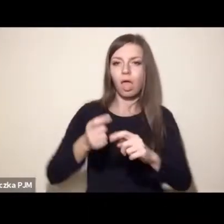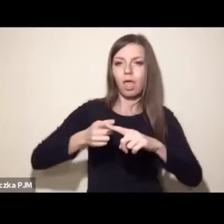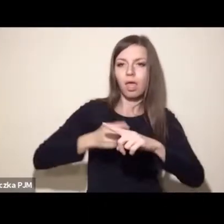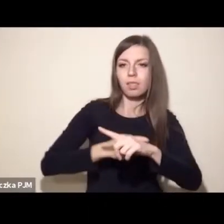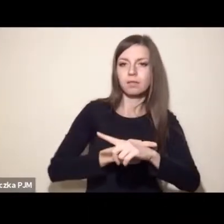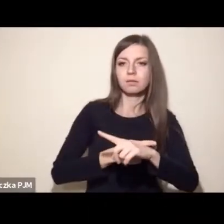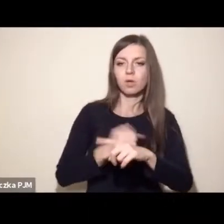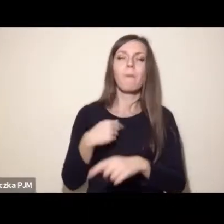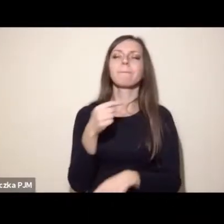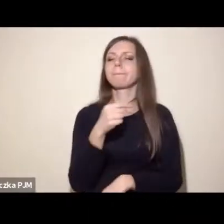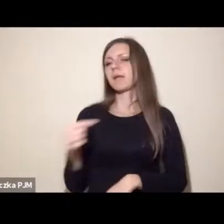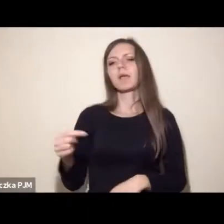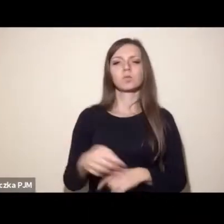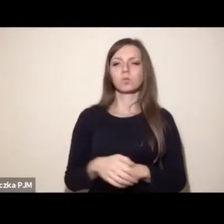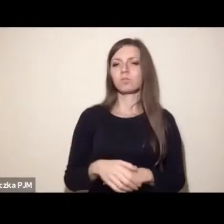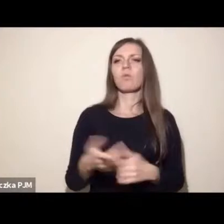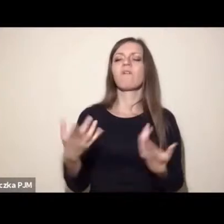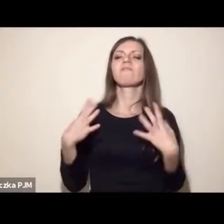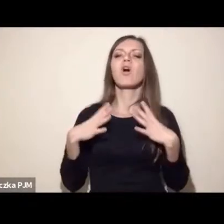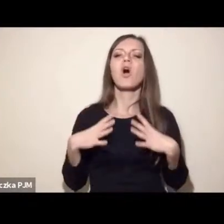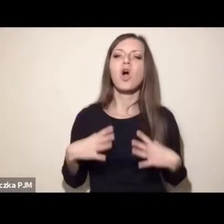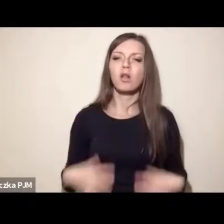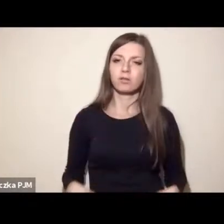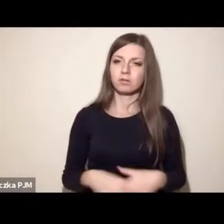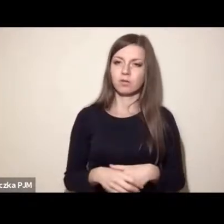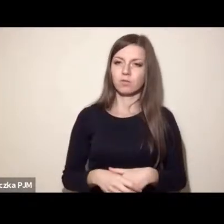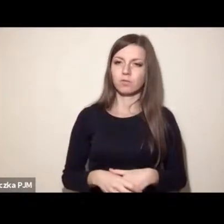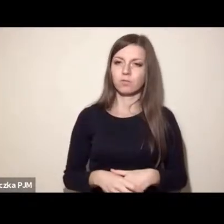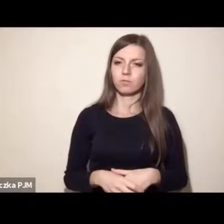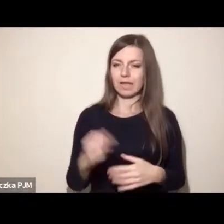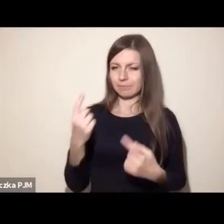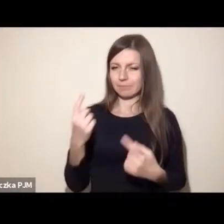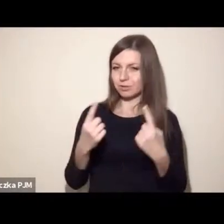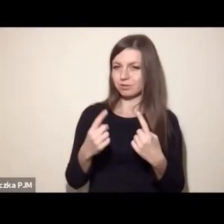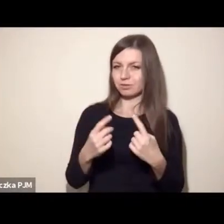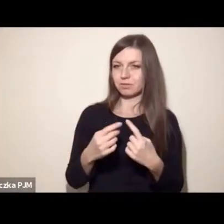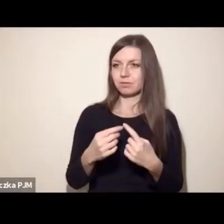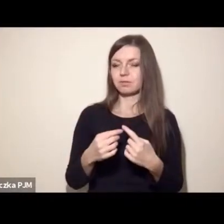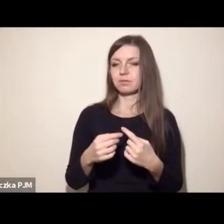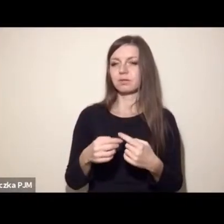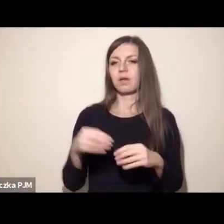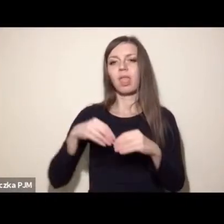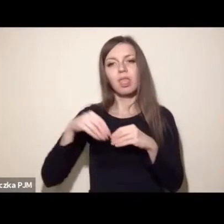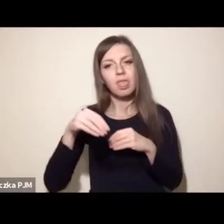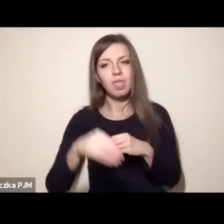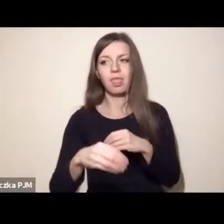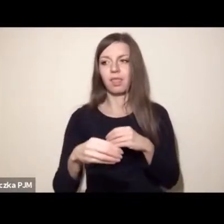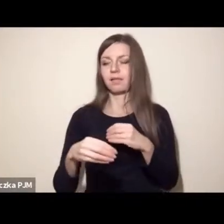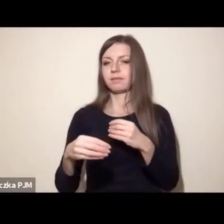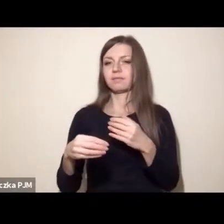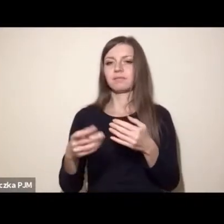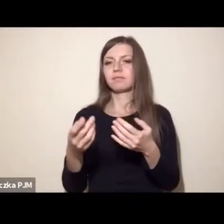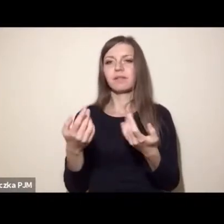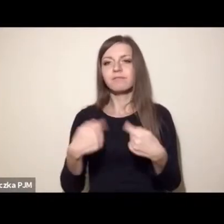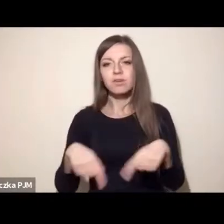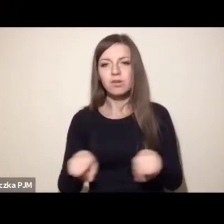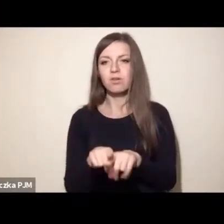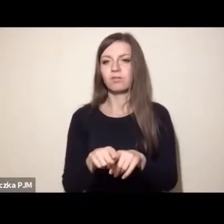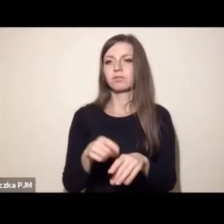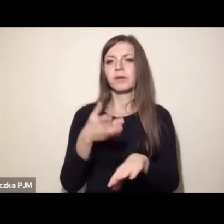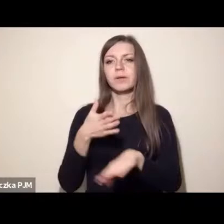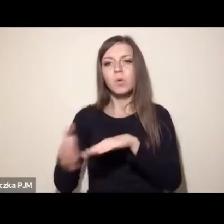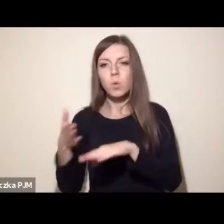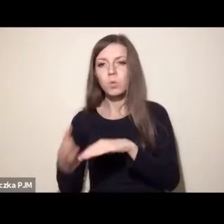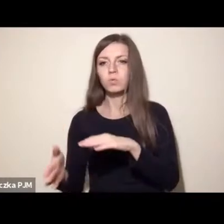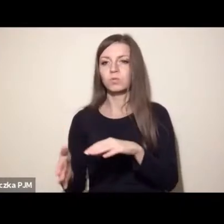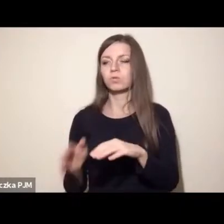jako wada, jako związana z inercją wada, opiszałością, z brakiem adekwatnej reakcji itd. Otóż to